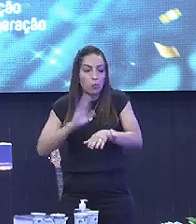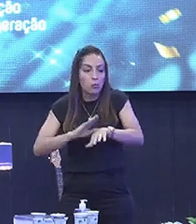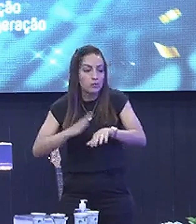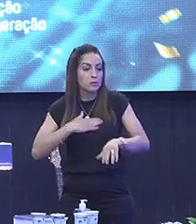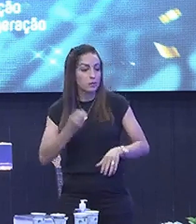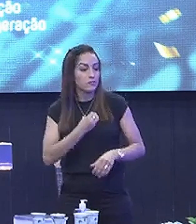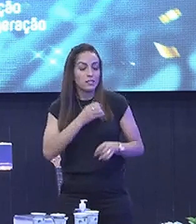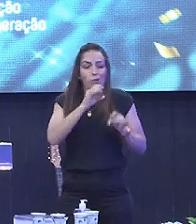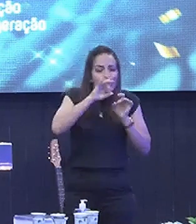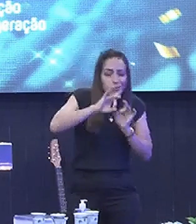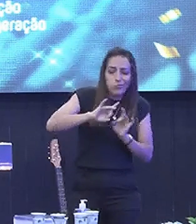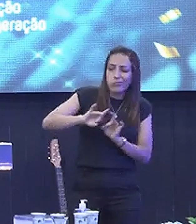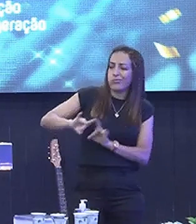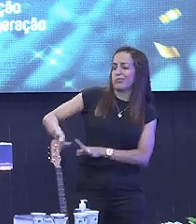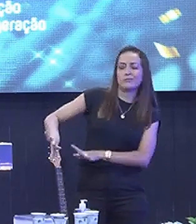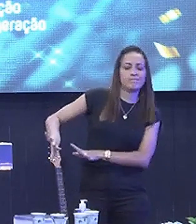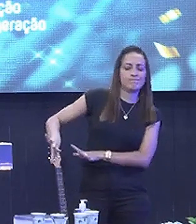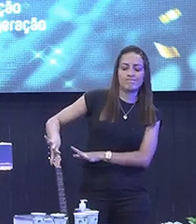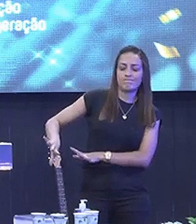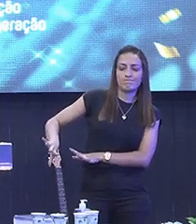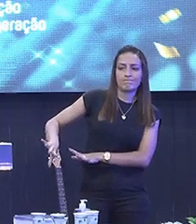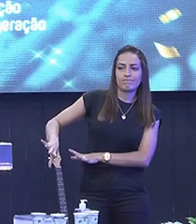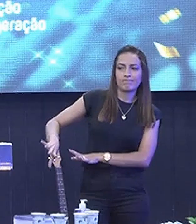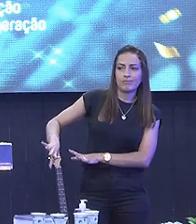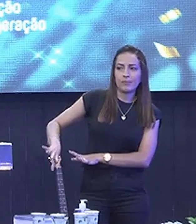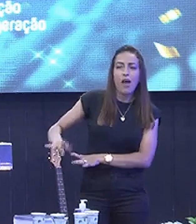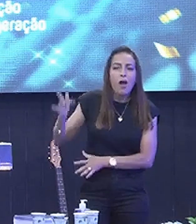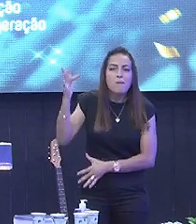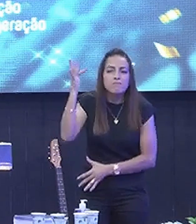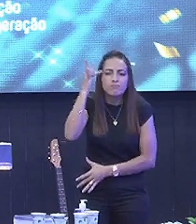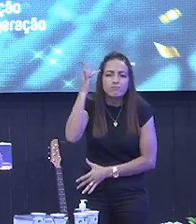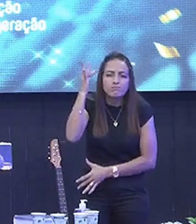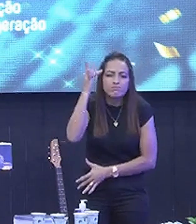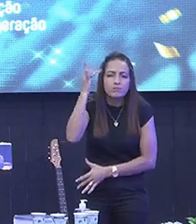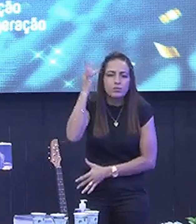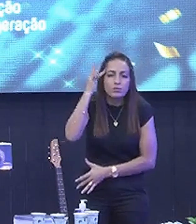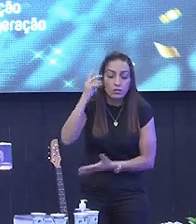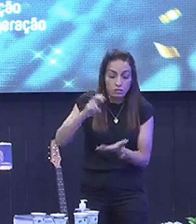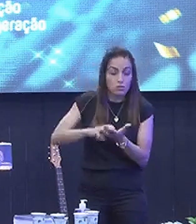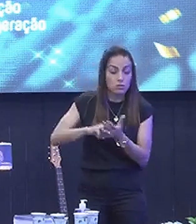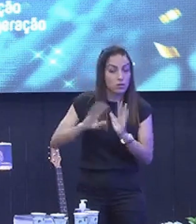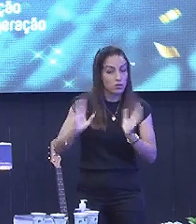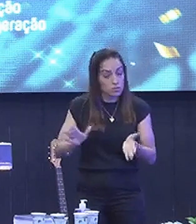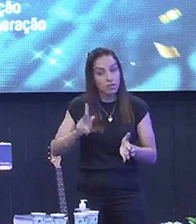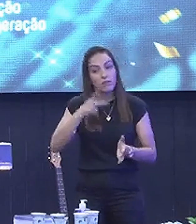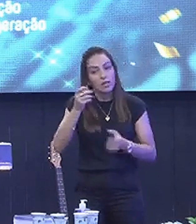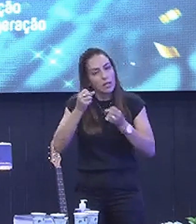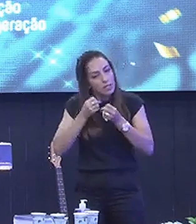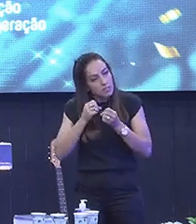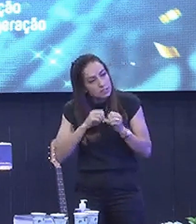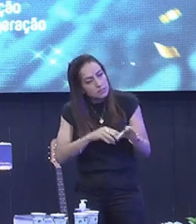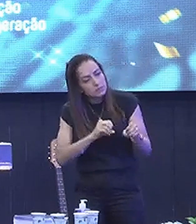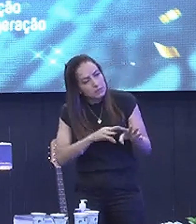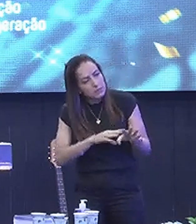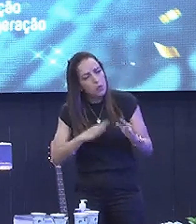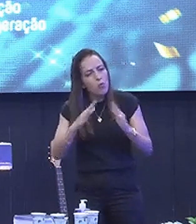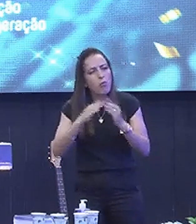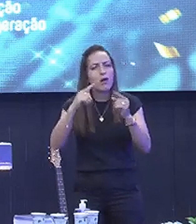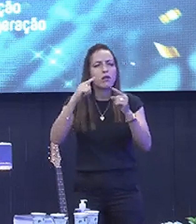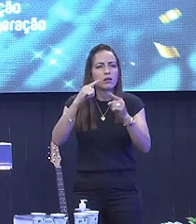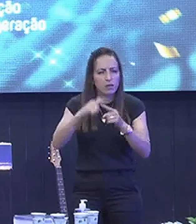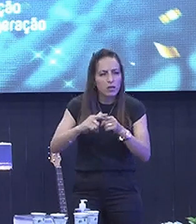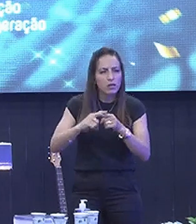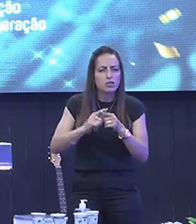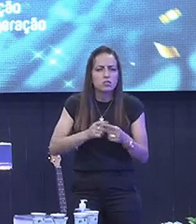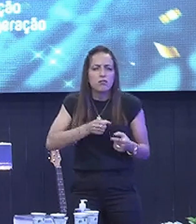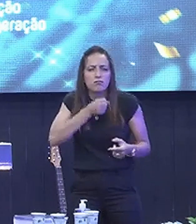desistir das coisas de menino Amado, a maturidade Inclusive pela manhã eu falei a respeito De uma igreja madura Apresentei pelo